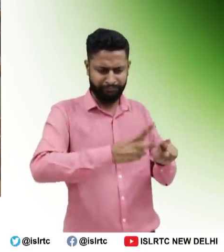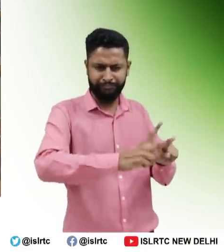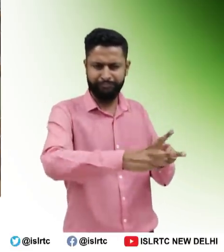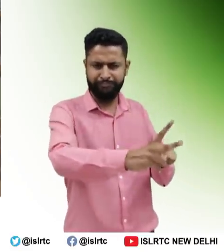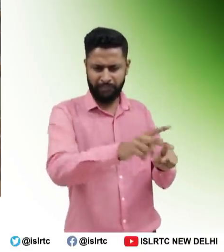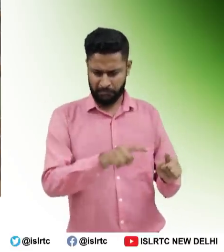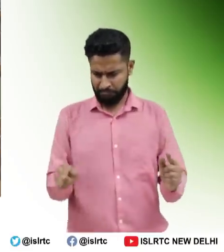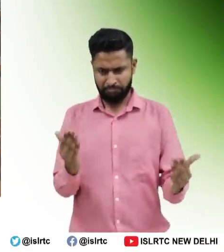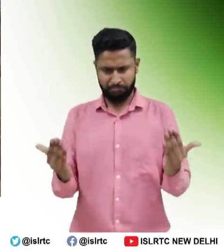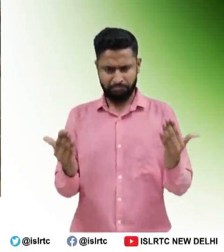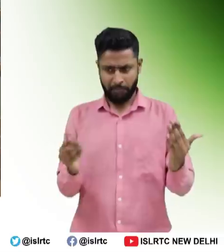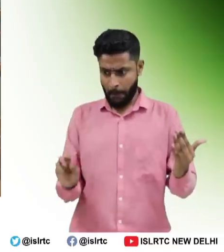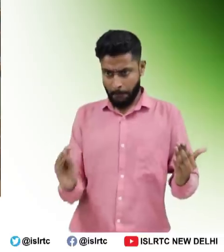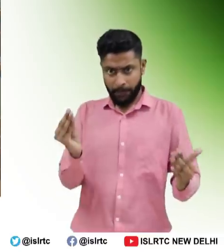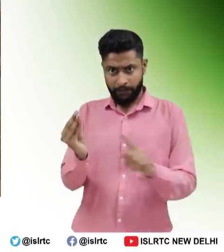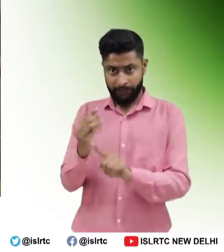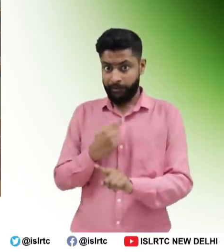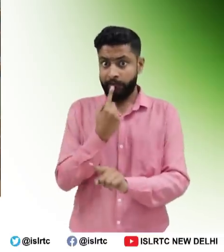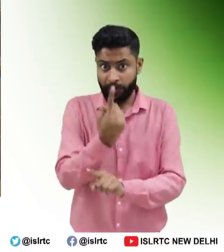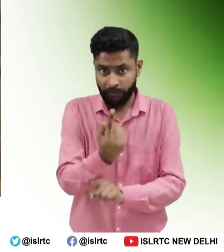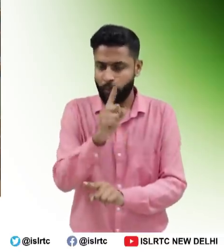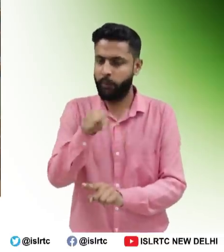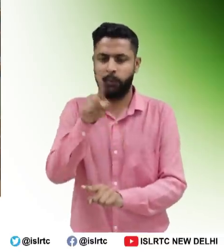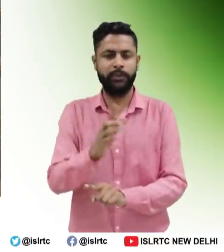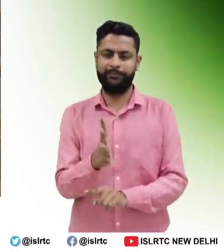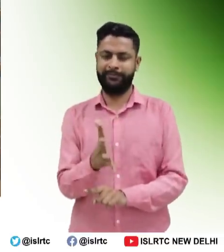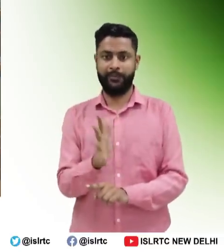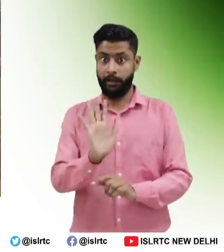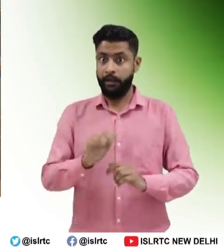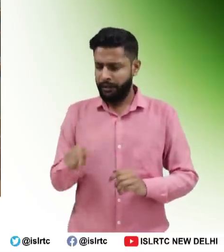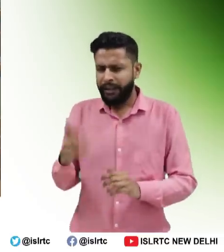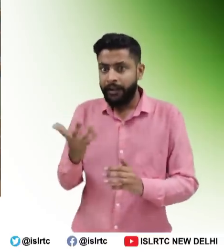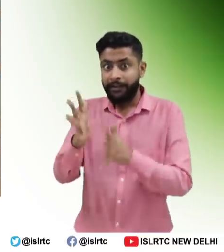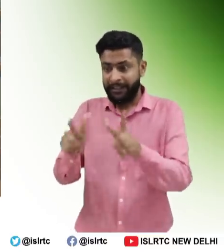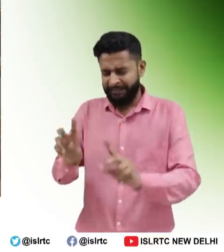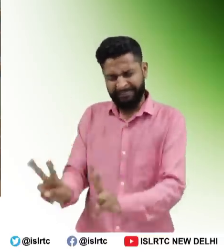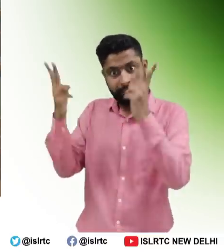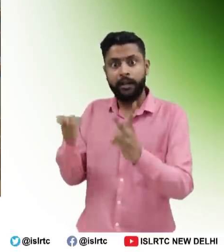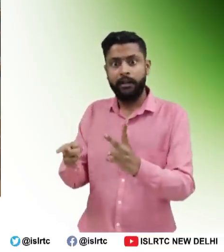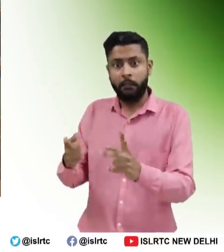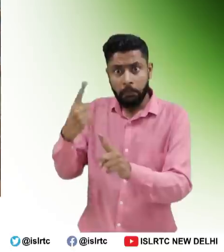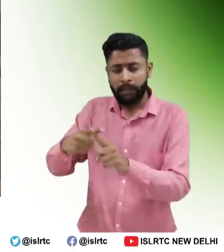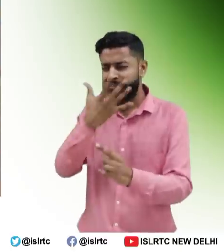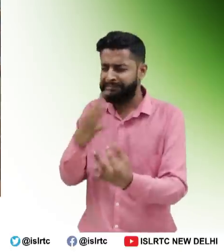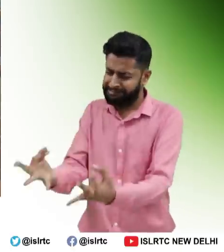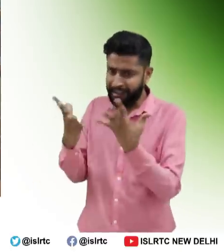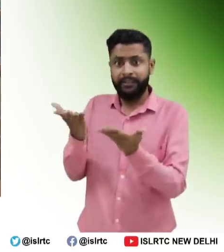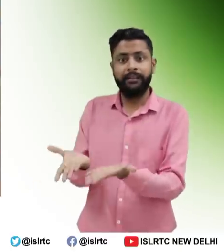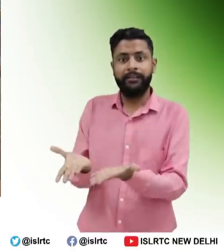मजधम से हम किसी भी देश, प्रदेश या भूवाग में सरलता और सोजता से कमुनिकेट कर